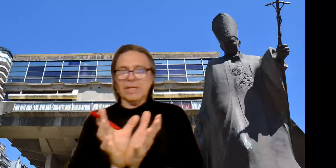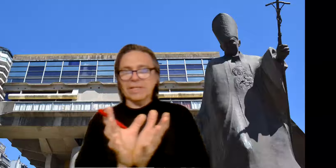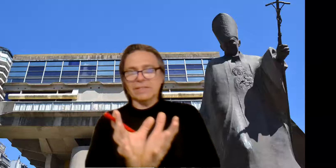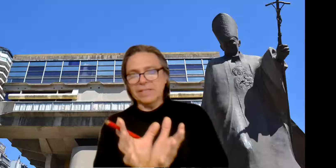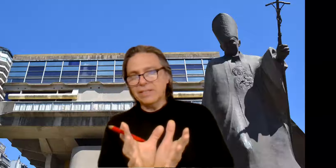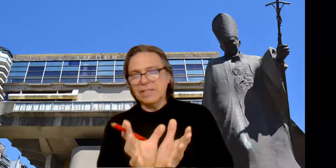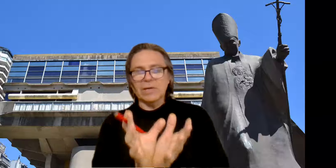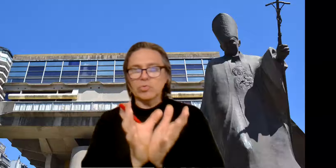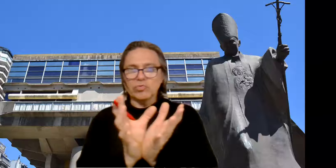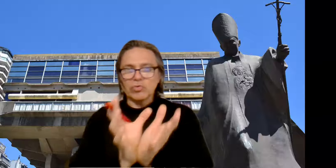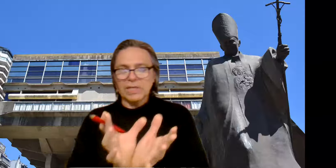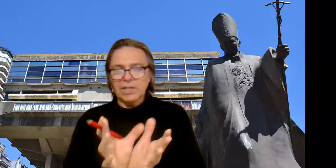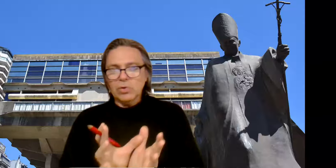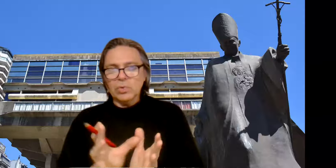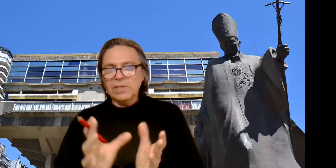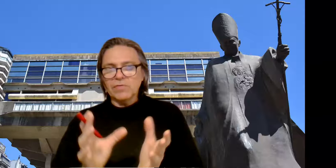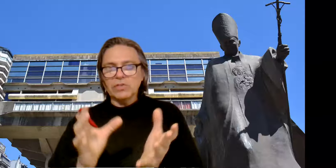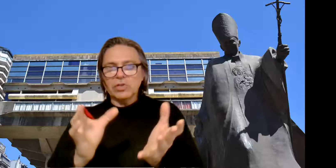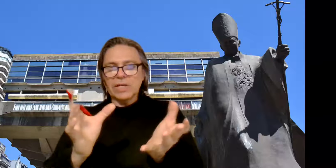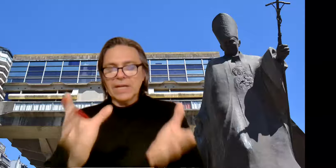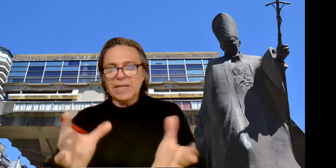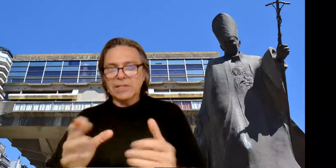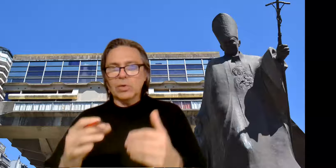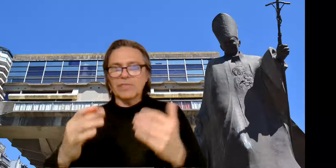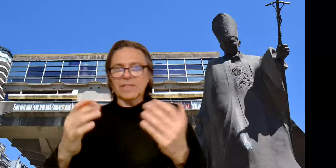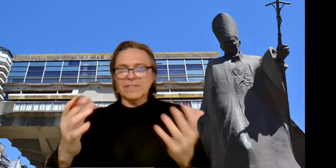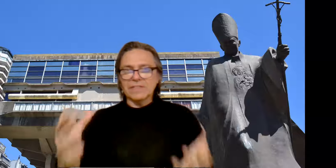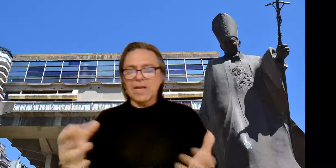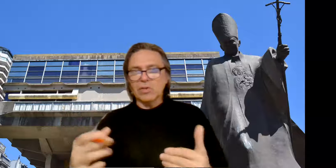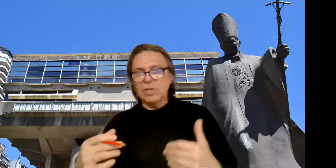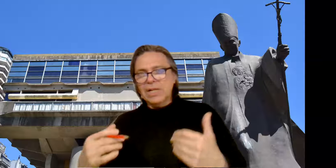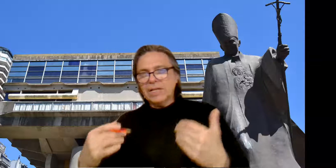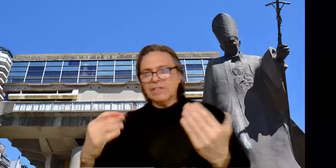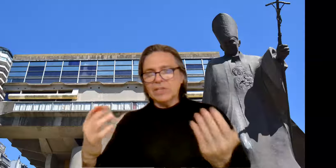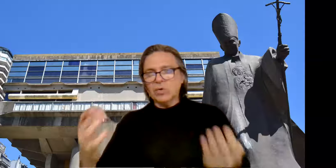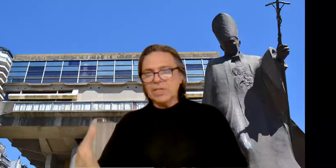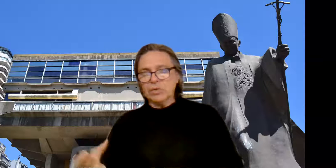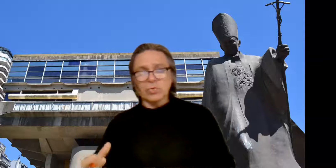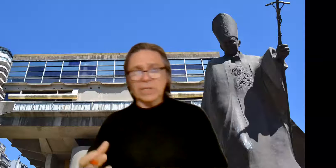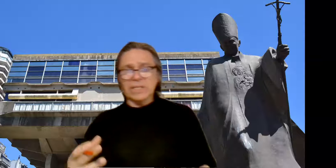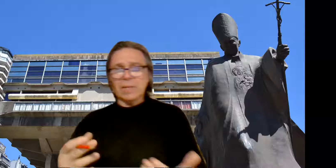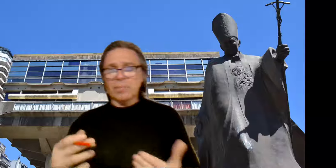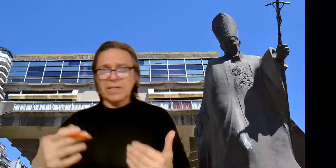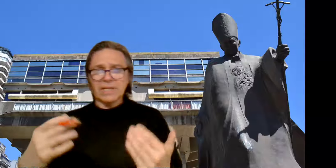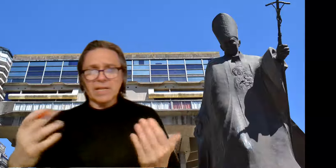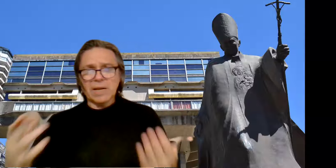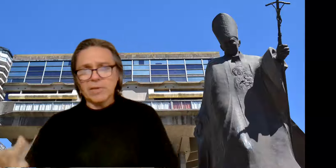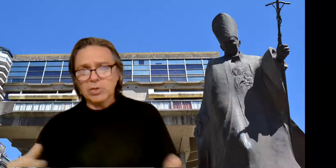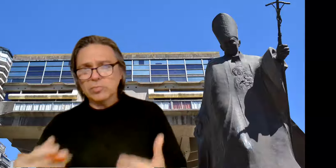la residencia Unzué, un edificio ecléctico, francesado, casa de gobierno durante la época de General Perón,